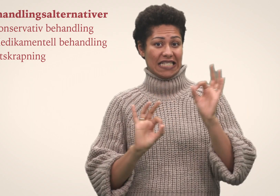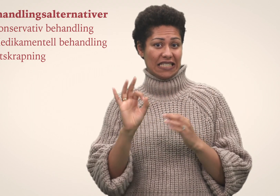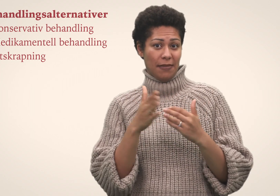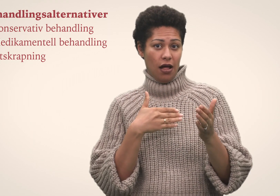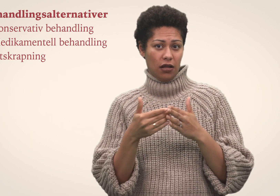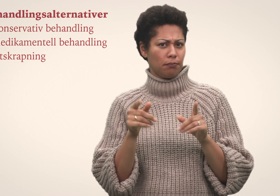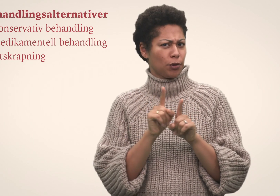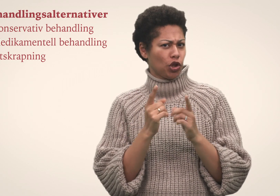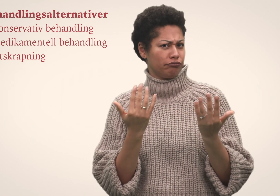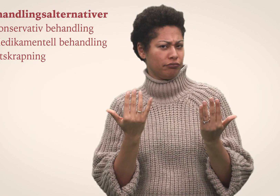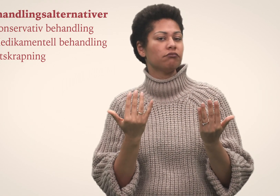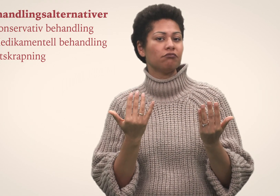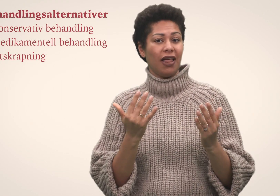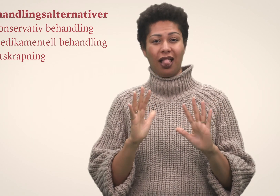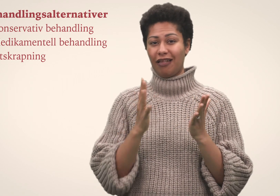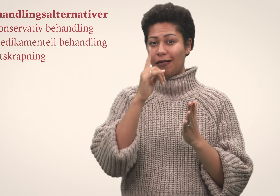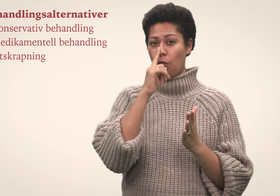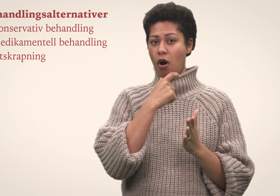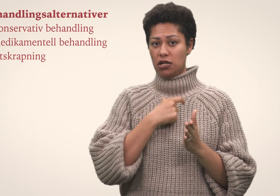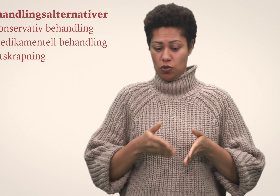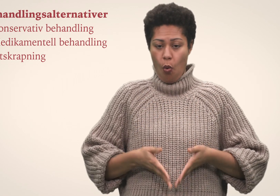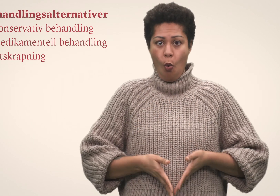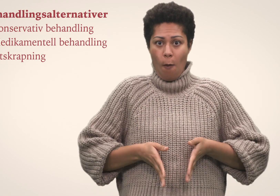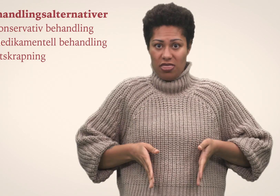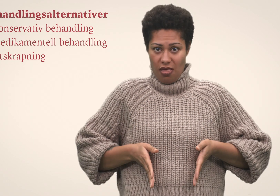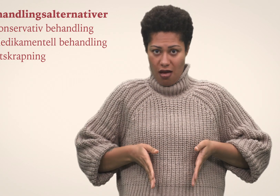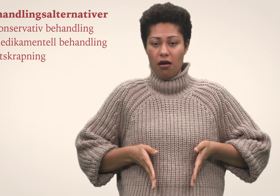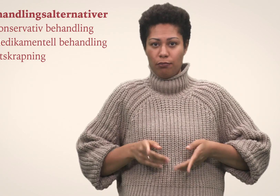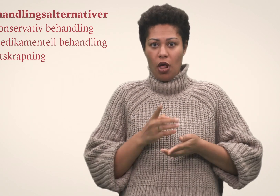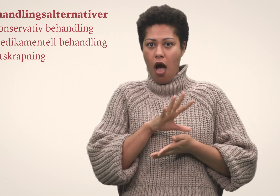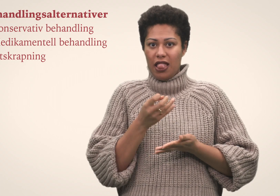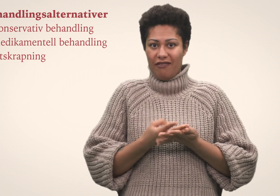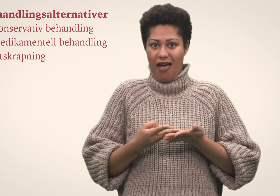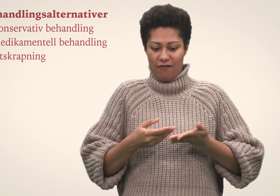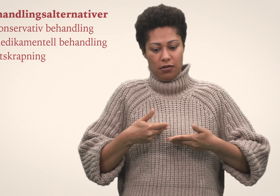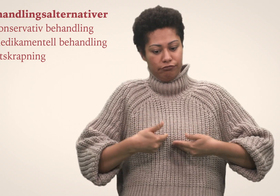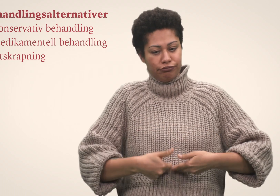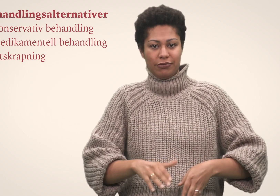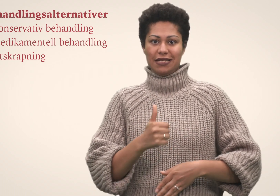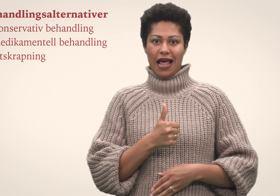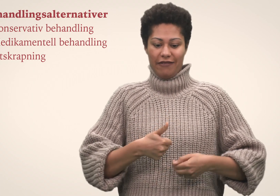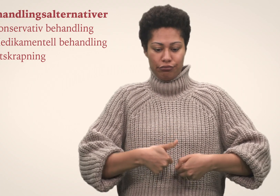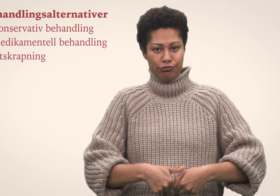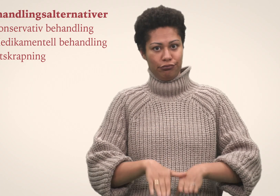Medikammell behandling Du får medisin som åpner livmordhalsen slik at vevet kan passere ut.